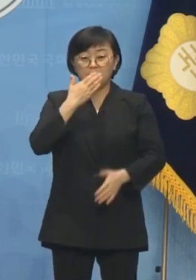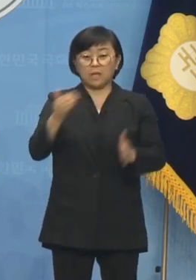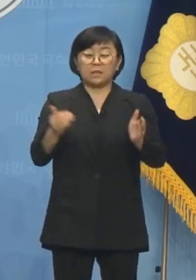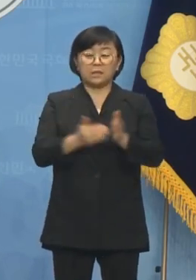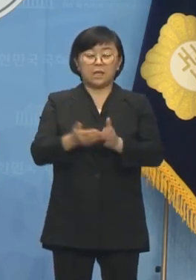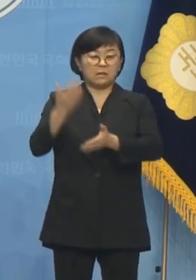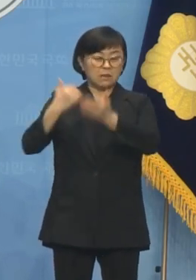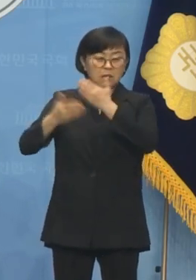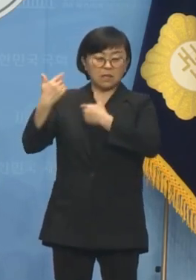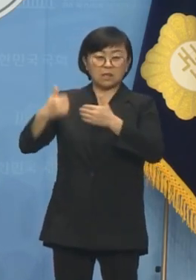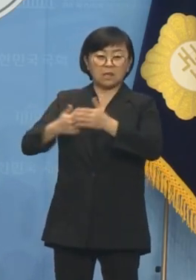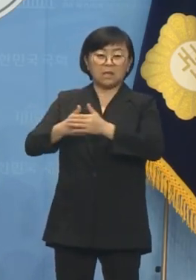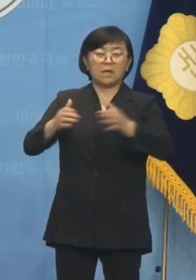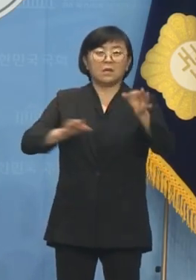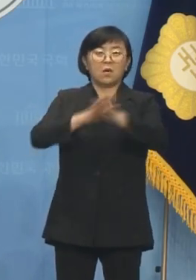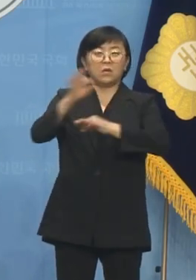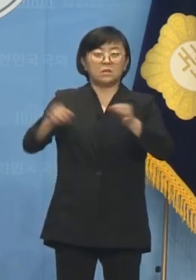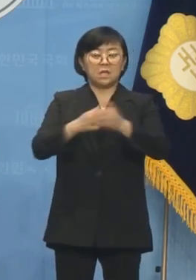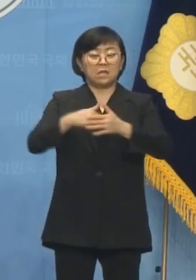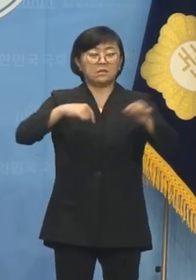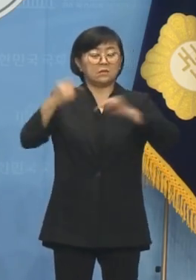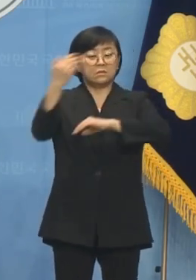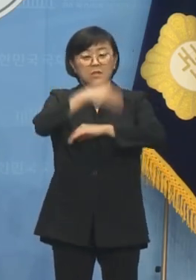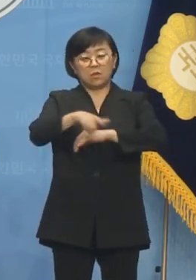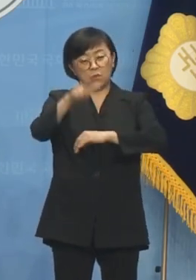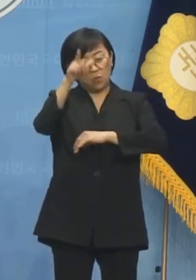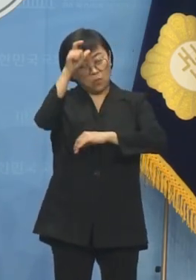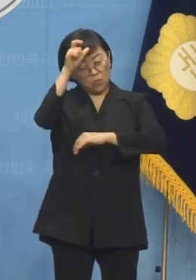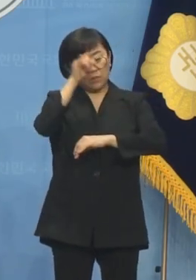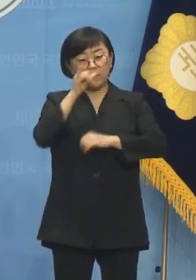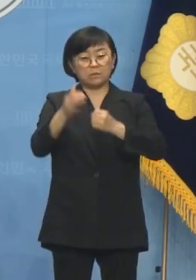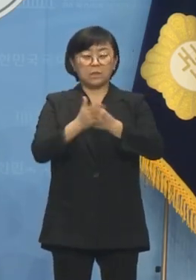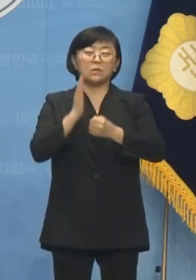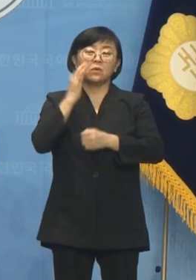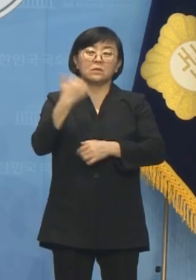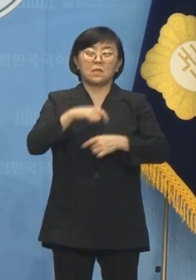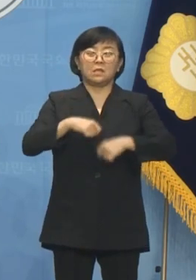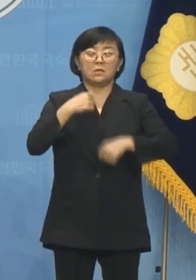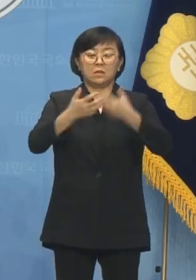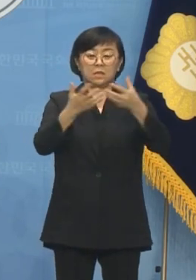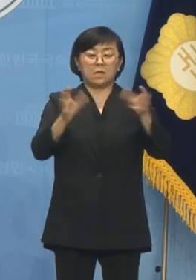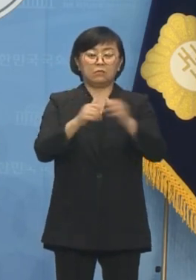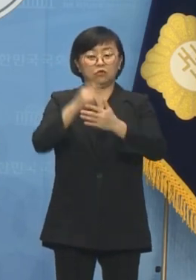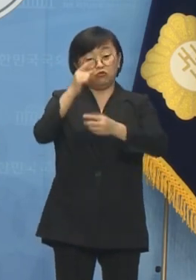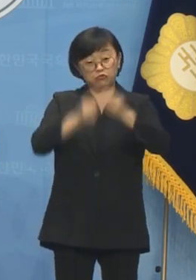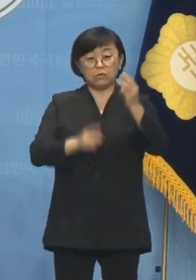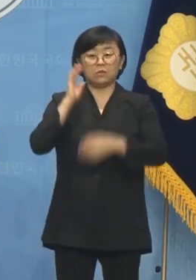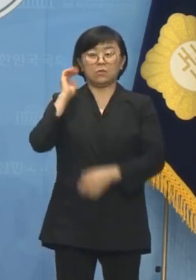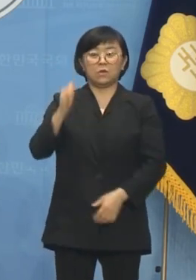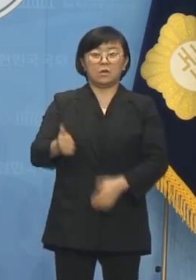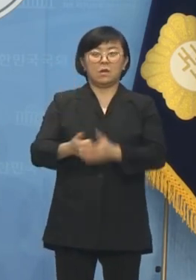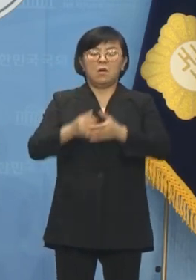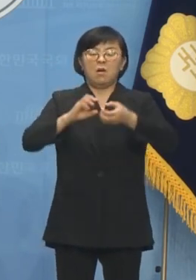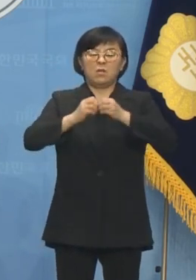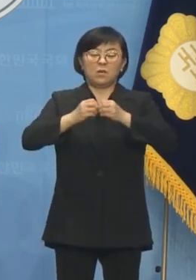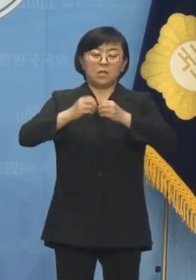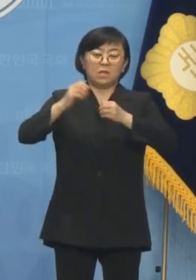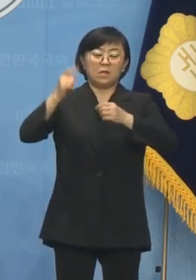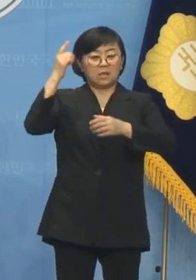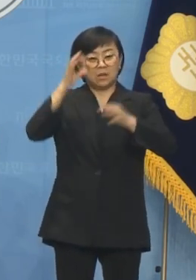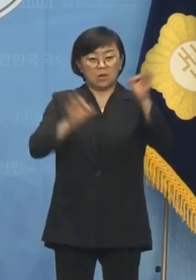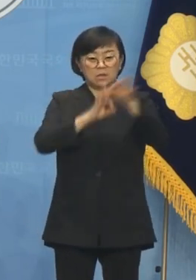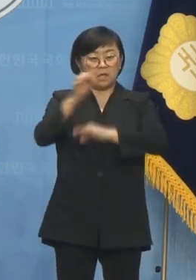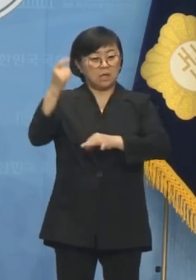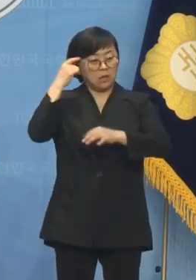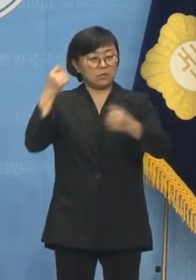구시대 경제정책을 고집하기 때문입니다. 녹색정의당은 윤석열 대통령의 엉터리 경제관에 맞서